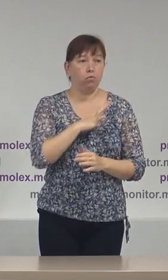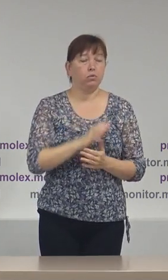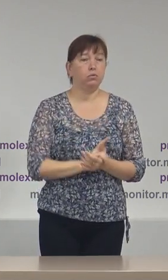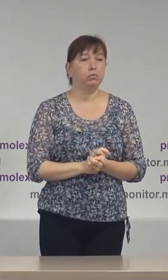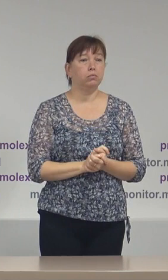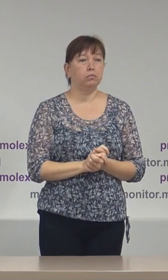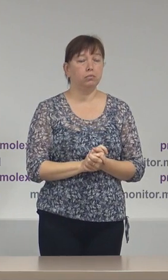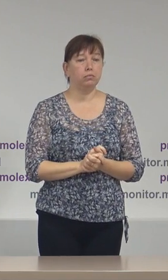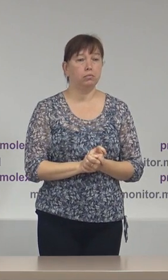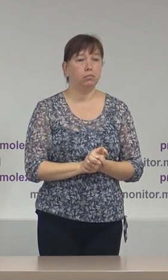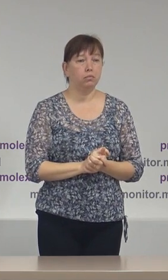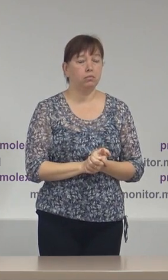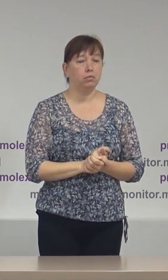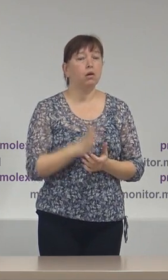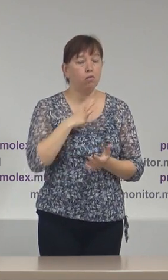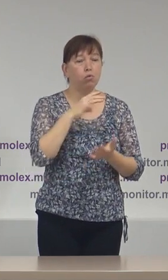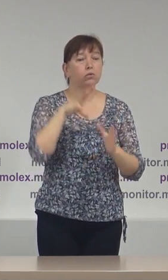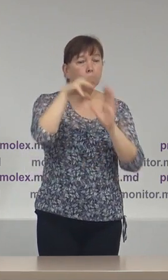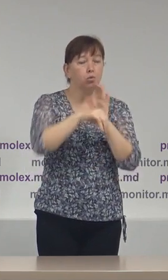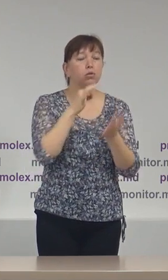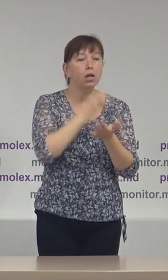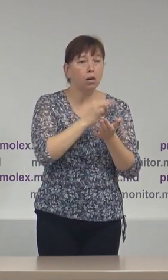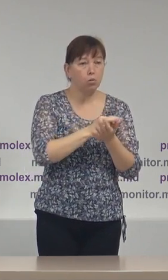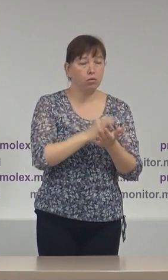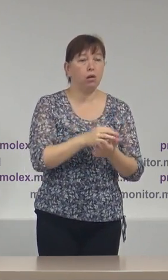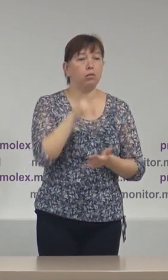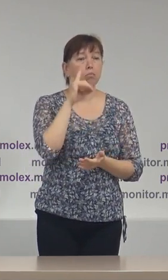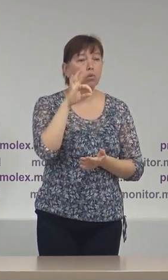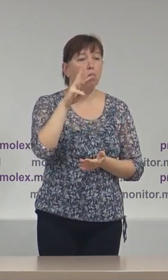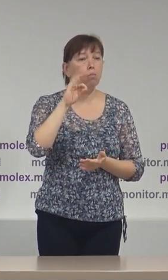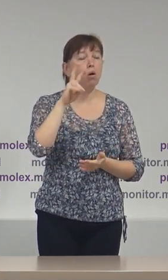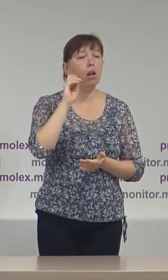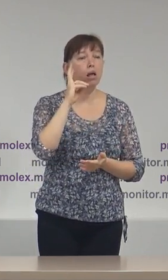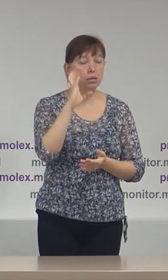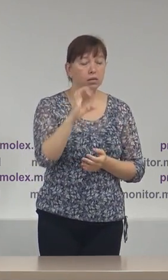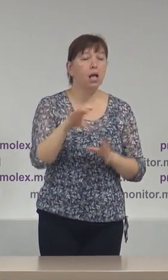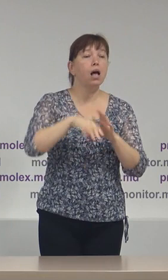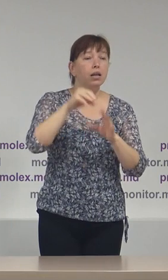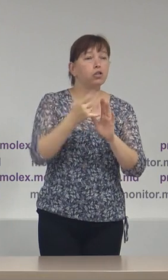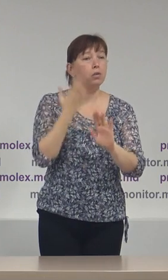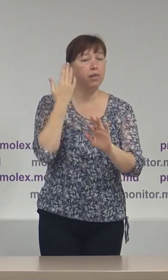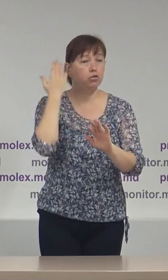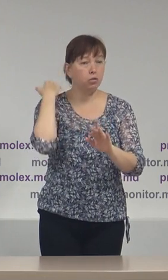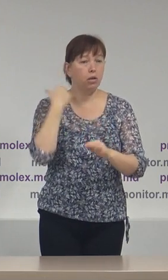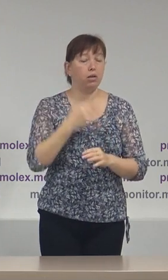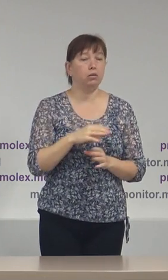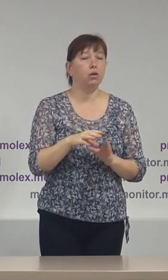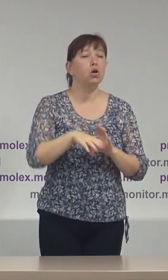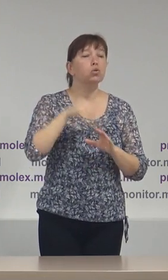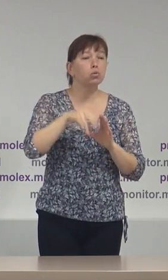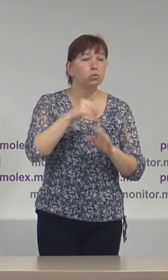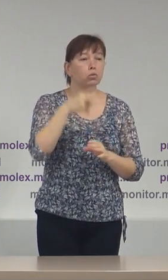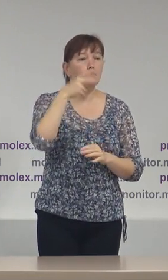și probleme au fost raportate de observatorii Promolex și în scrutinile precedente. Scrutinul din